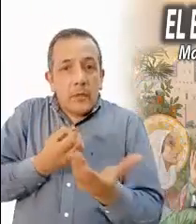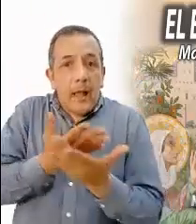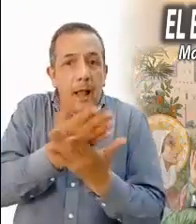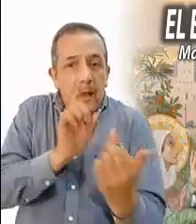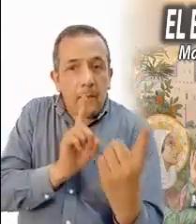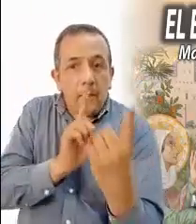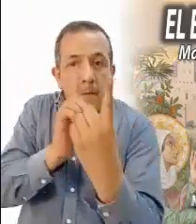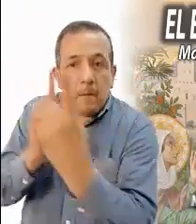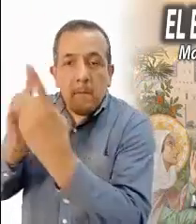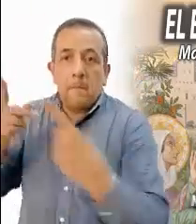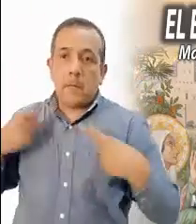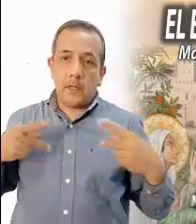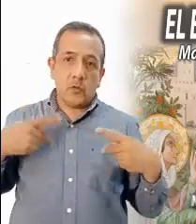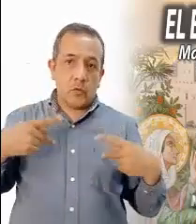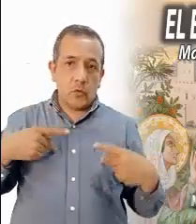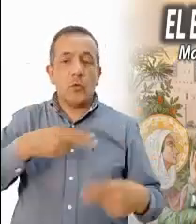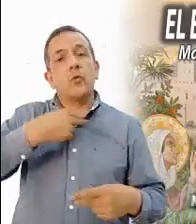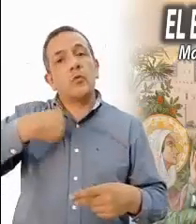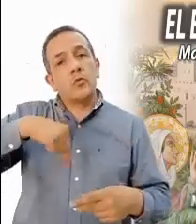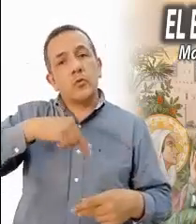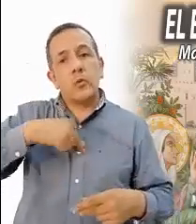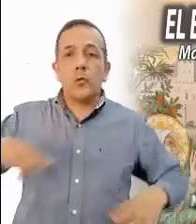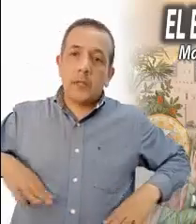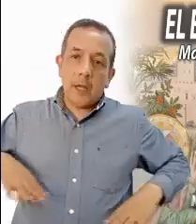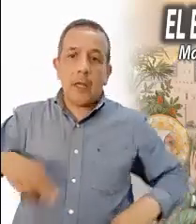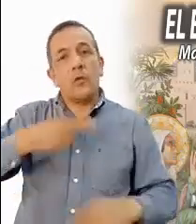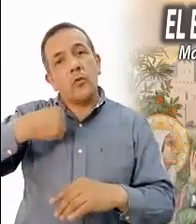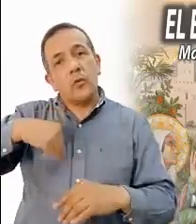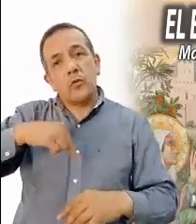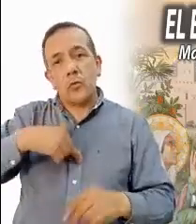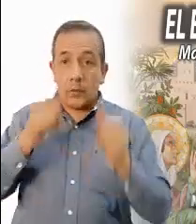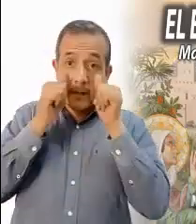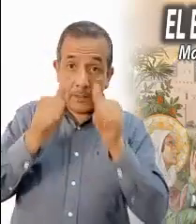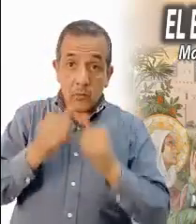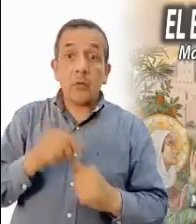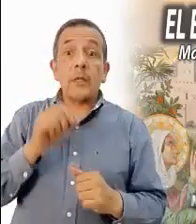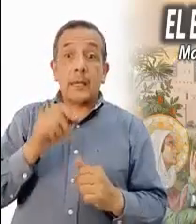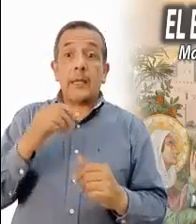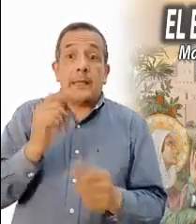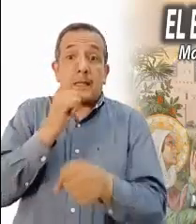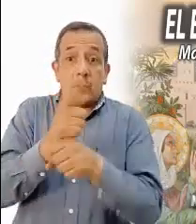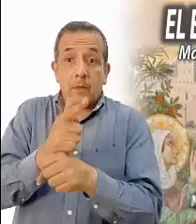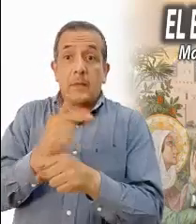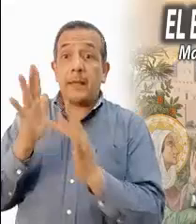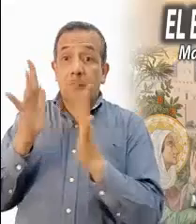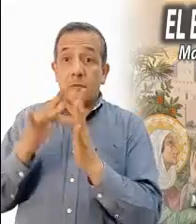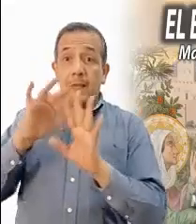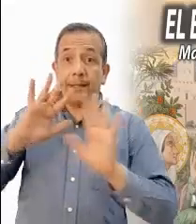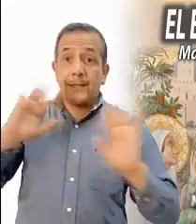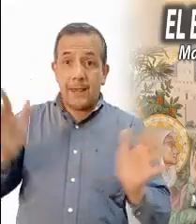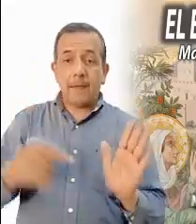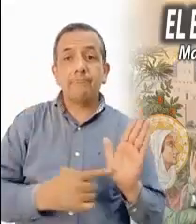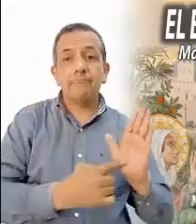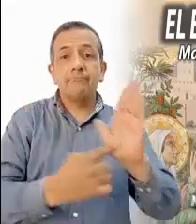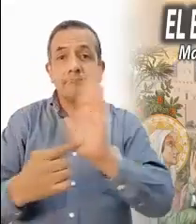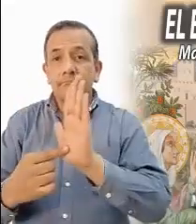y con nuestras actitudes y nuestras atenciones, descubramos que Jesús ha llegado y que trae salvación.